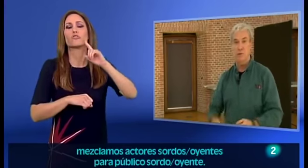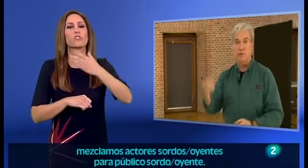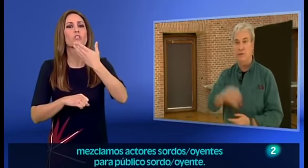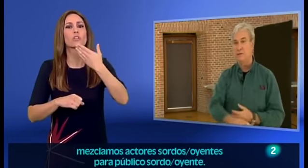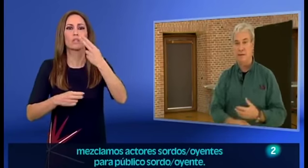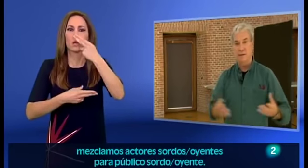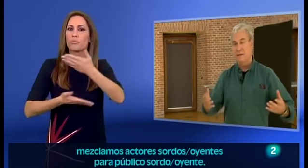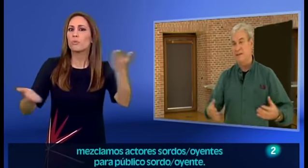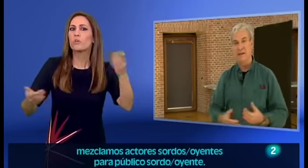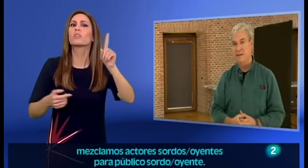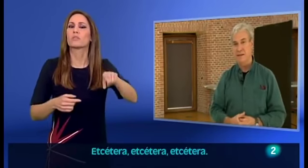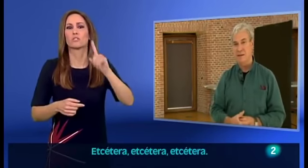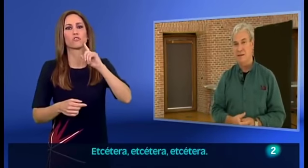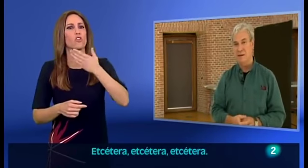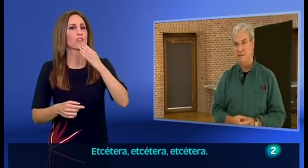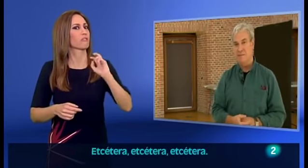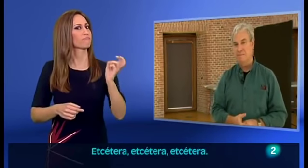sordo, oyente, etc.